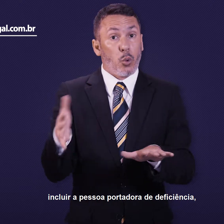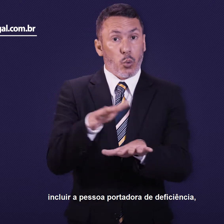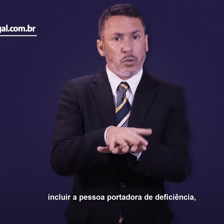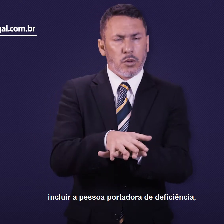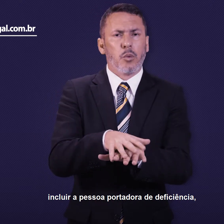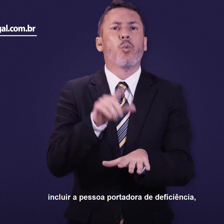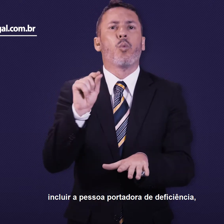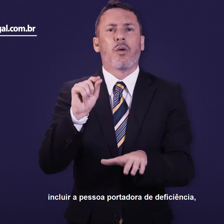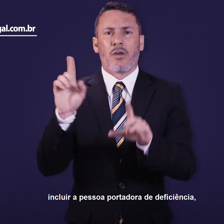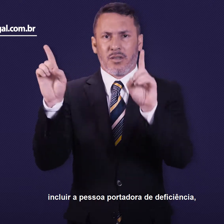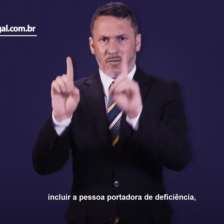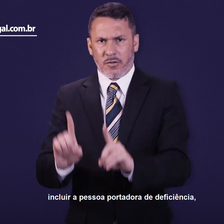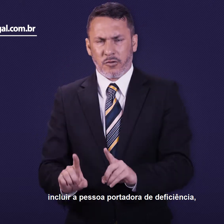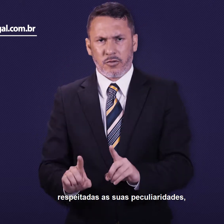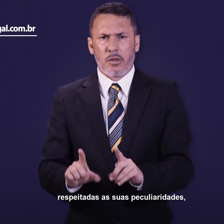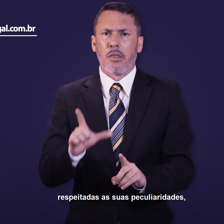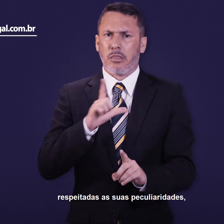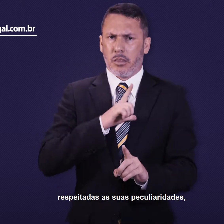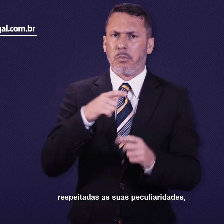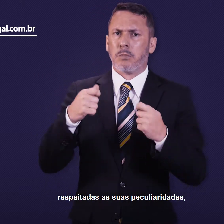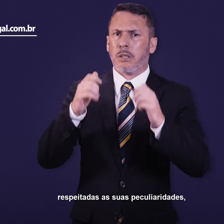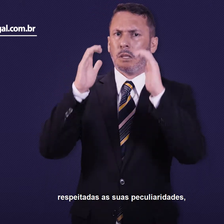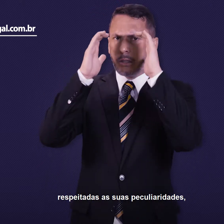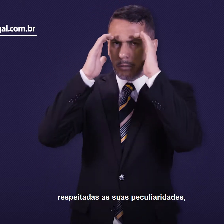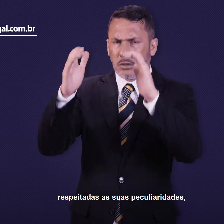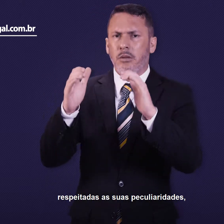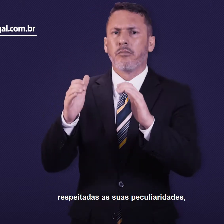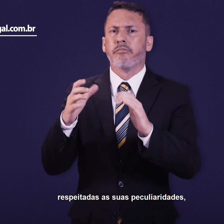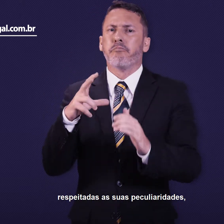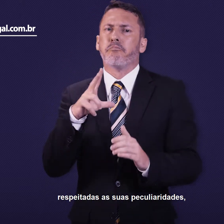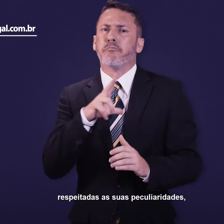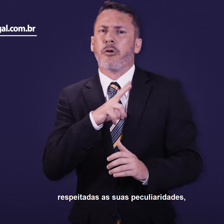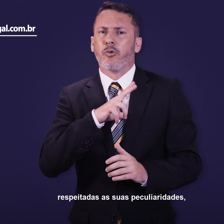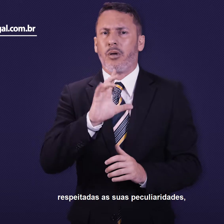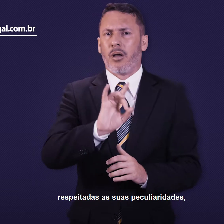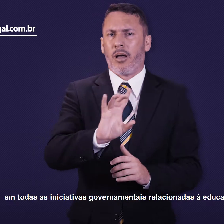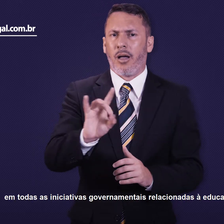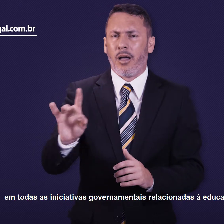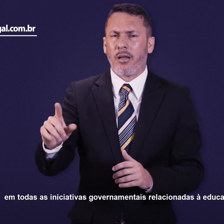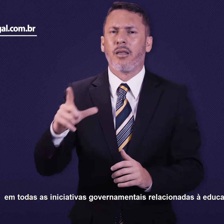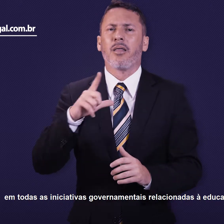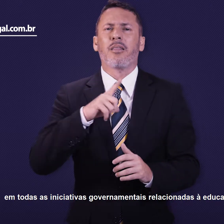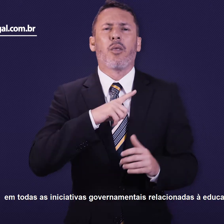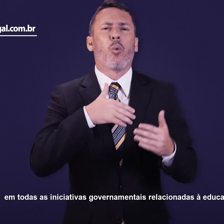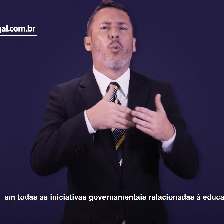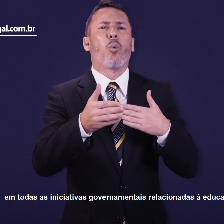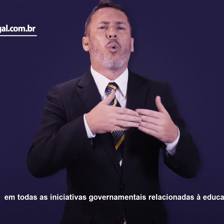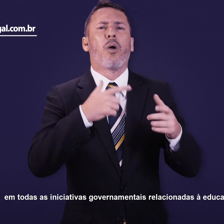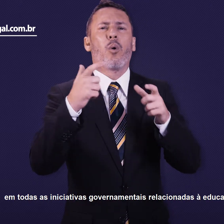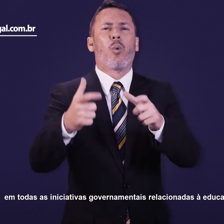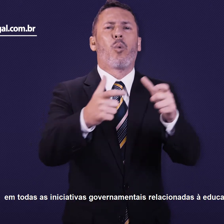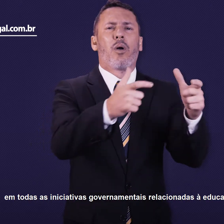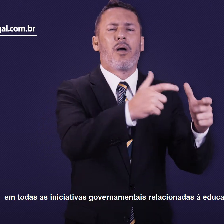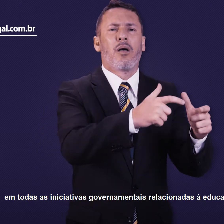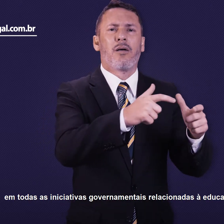portadora de deficiência, respeitadas as suas peculiaridades, em todas as iniciativas governamentais